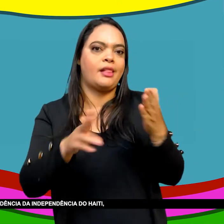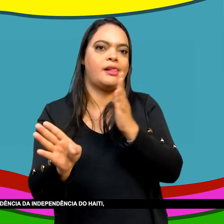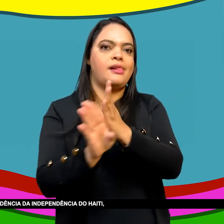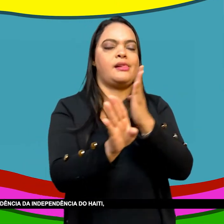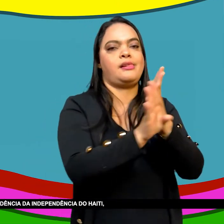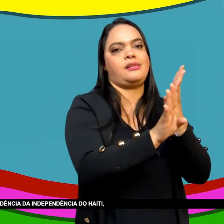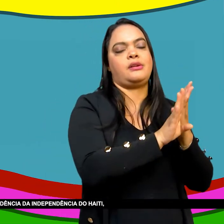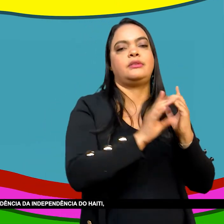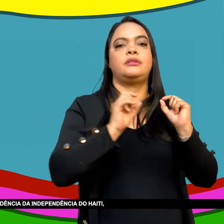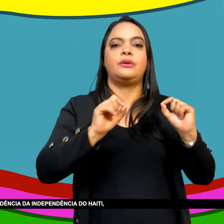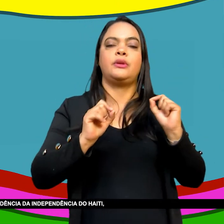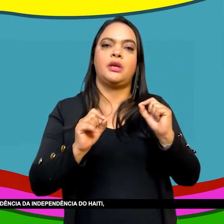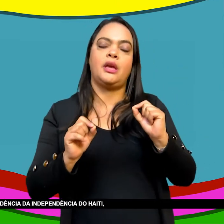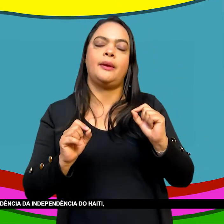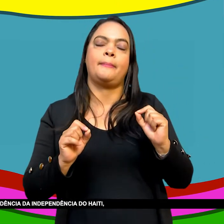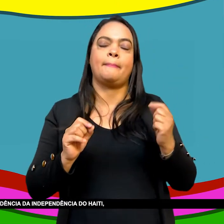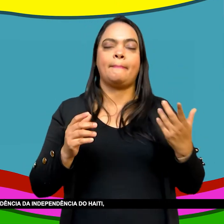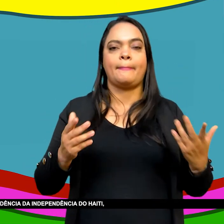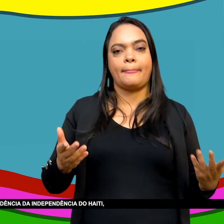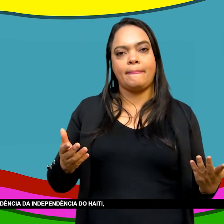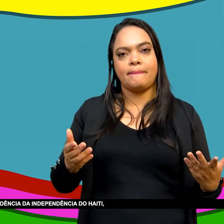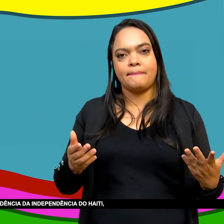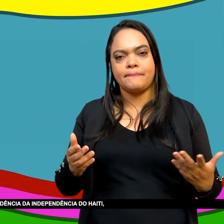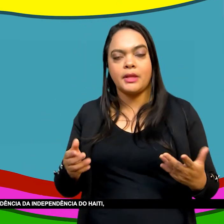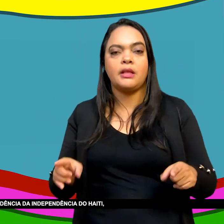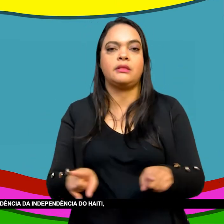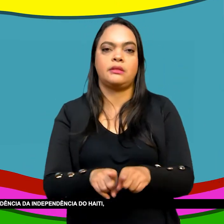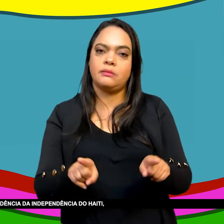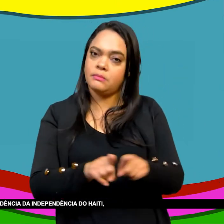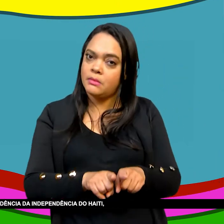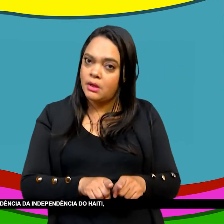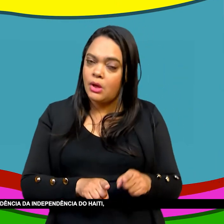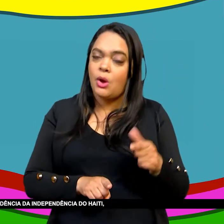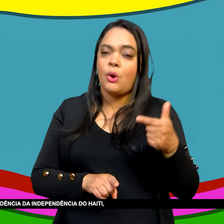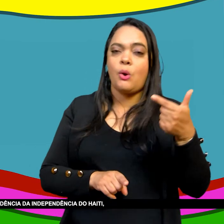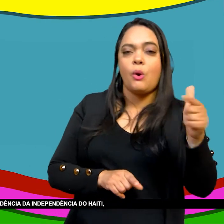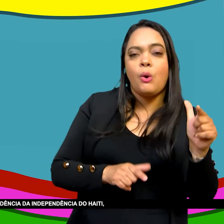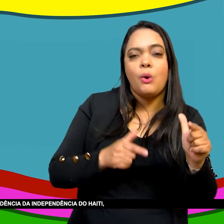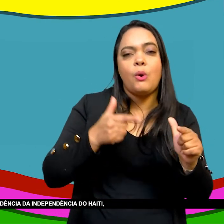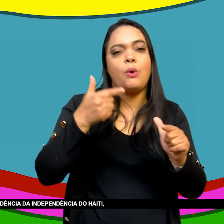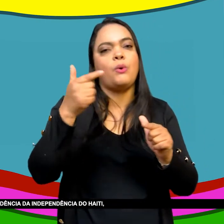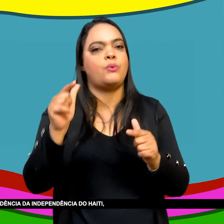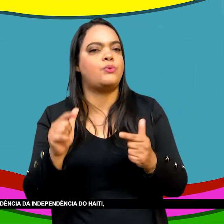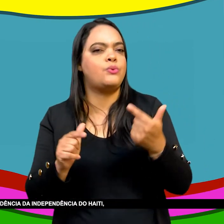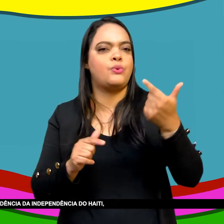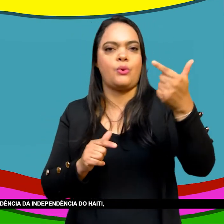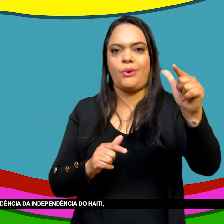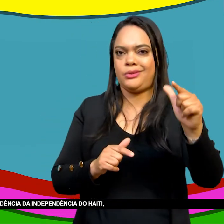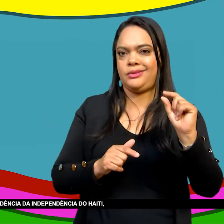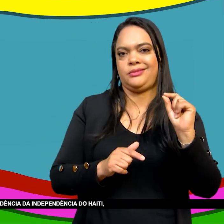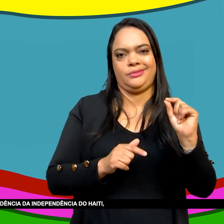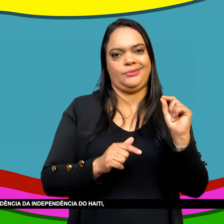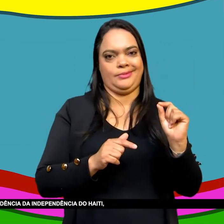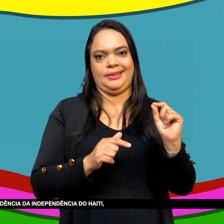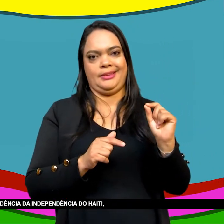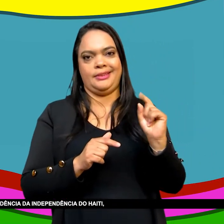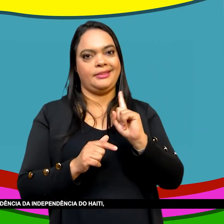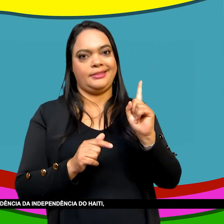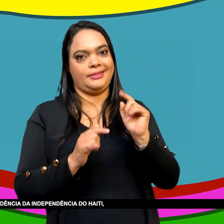Aqui na época Do Aqui no No período Do